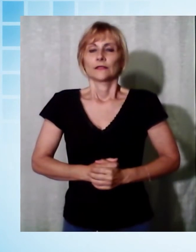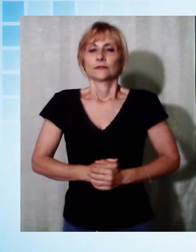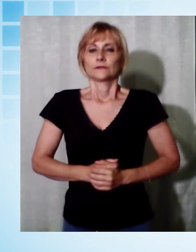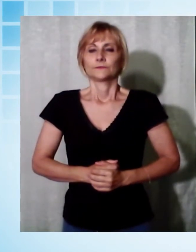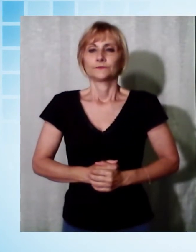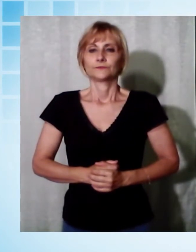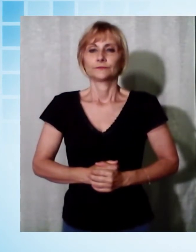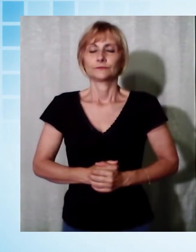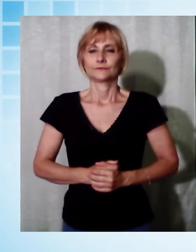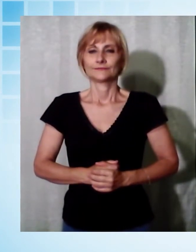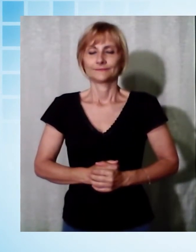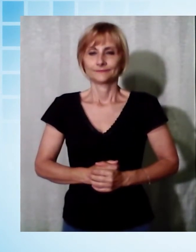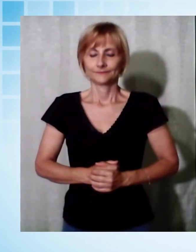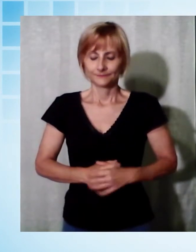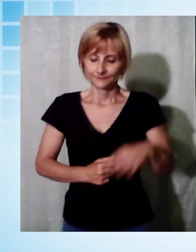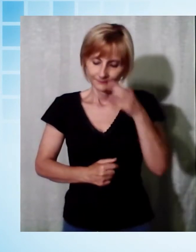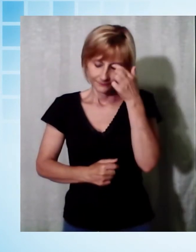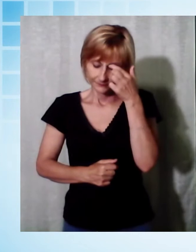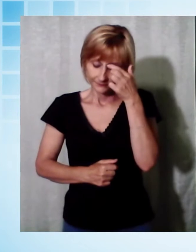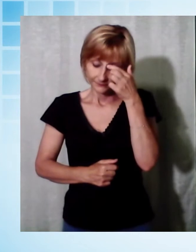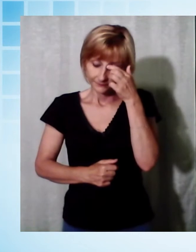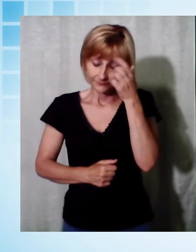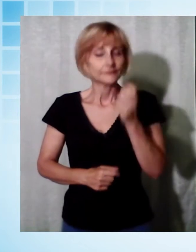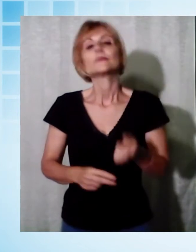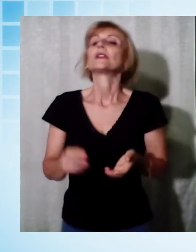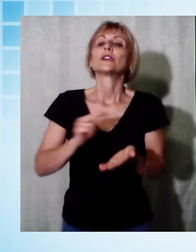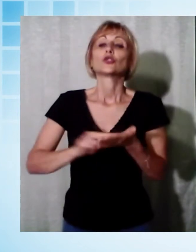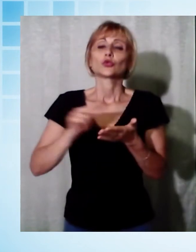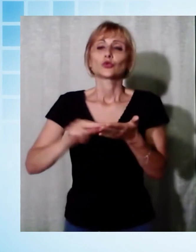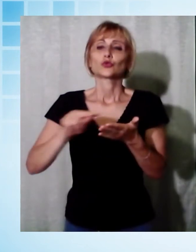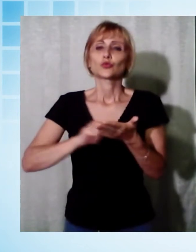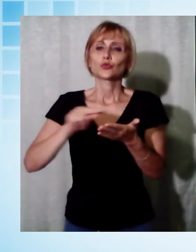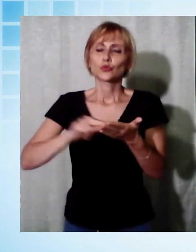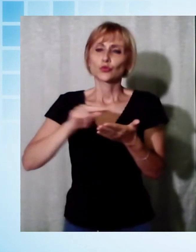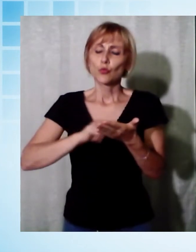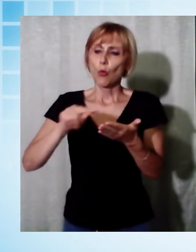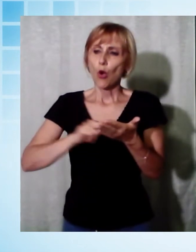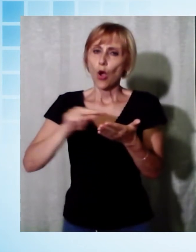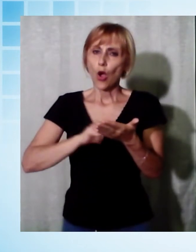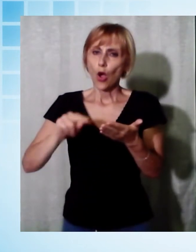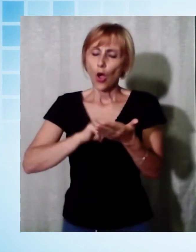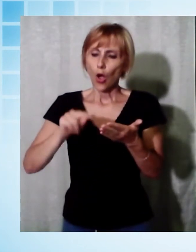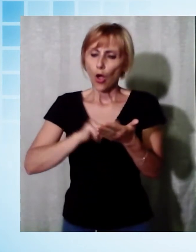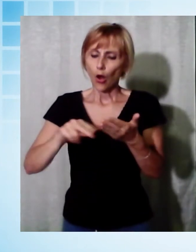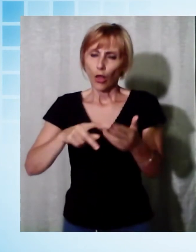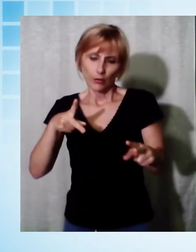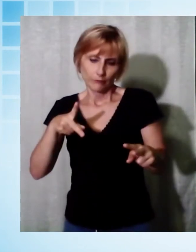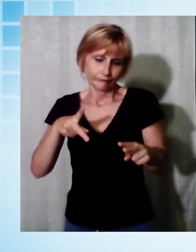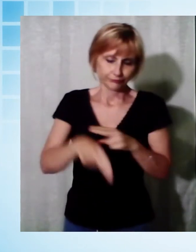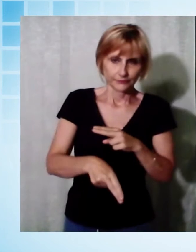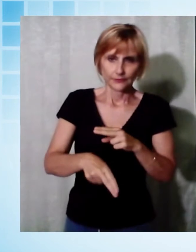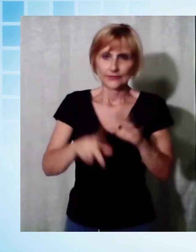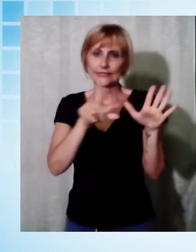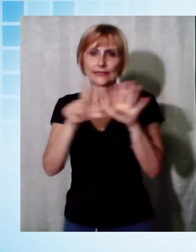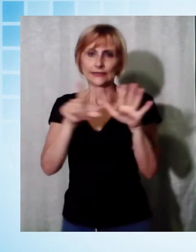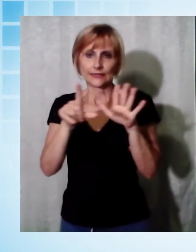Era difficile credere che la scuola dovesse subire una rasoiata di 77 cattedre nel distretto di Luca Massacarrara, di cui 43